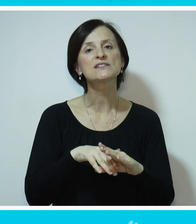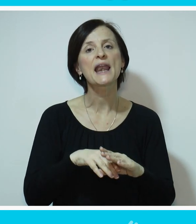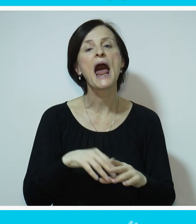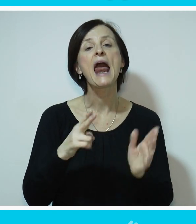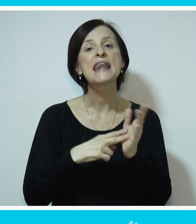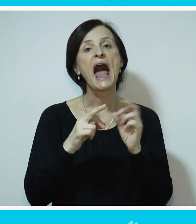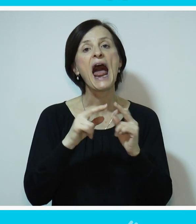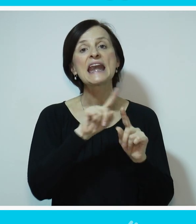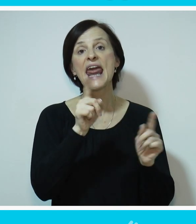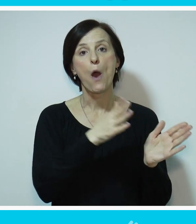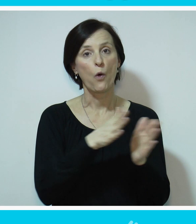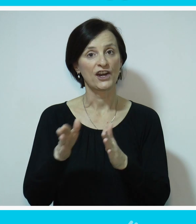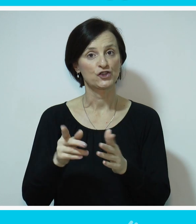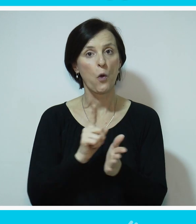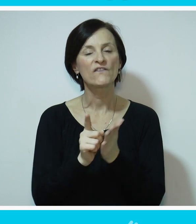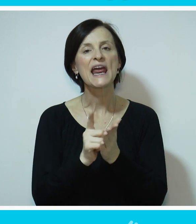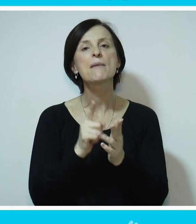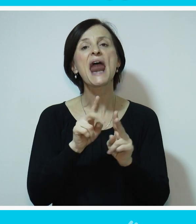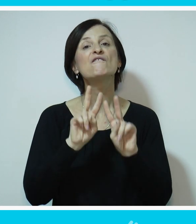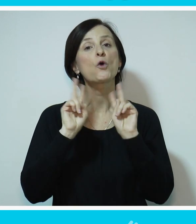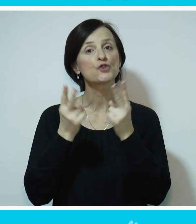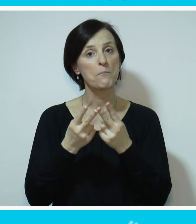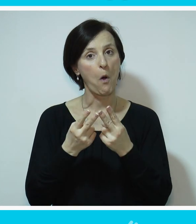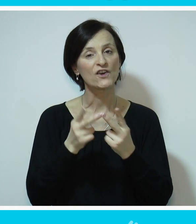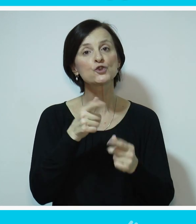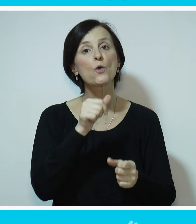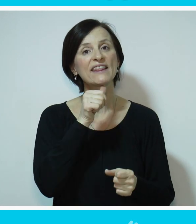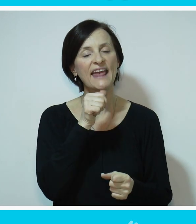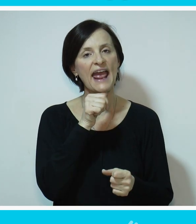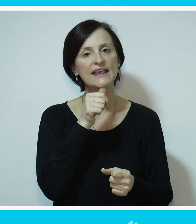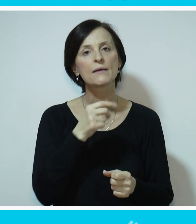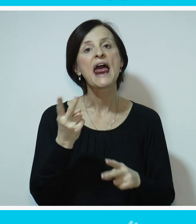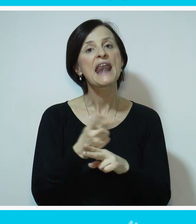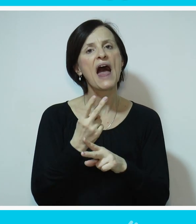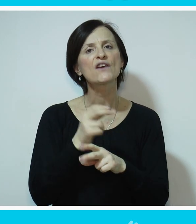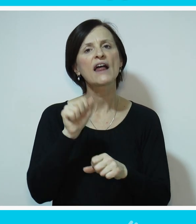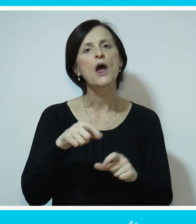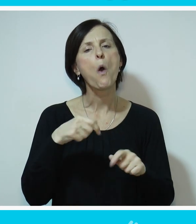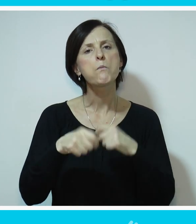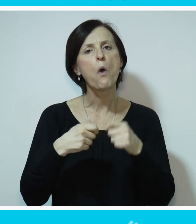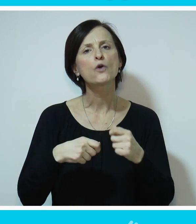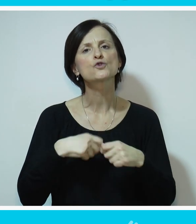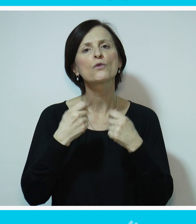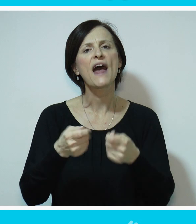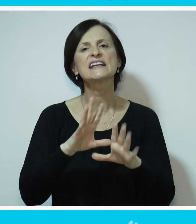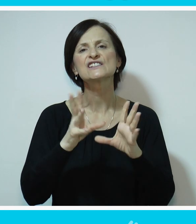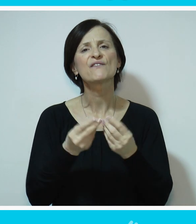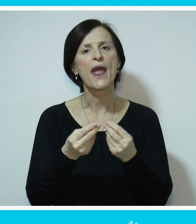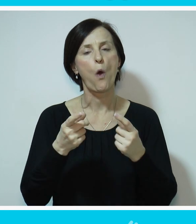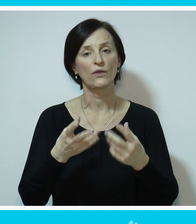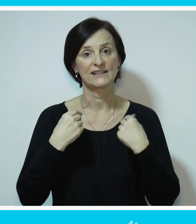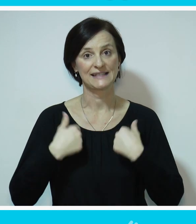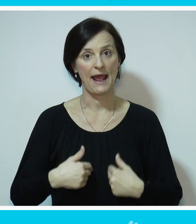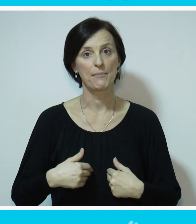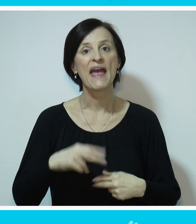Vesna na voću i povrću u ideji. Navikla da u poslu daje sve od sebe,